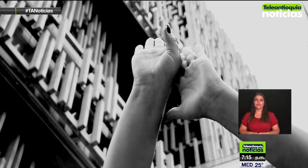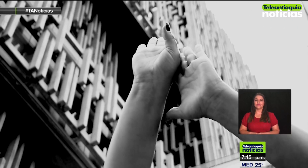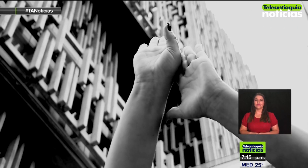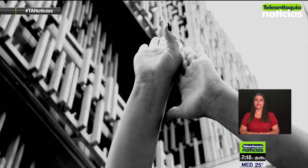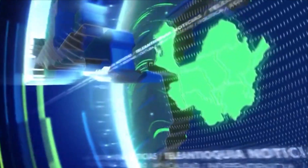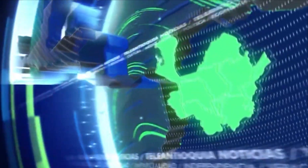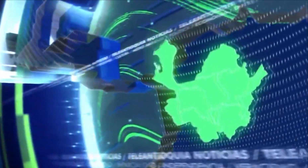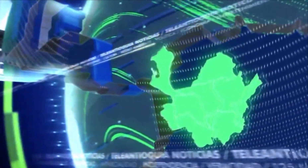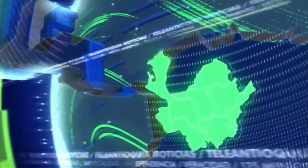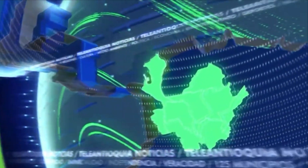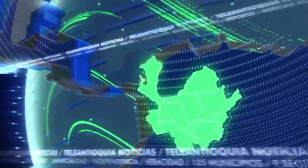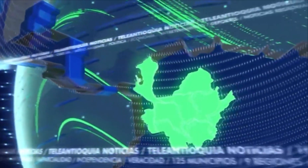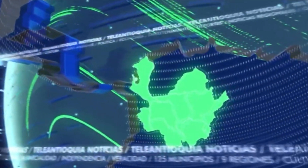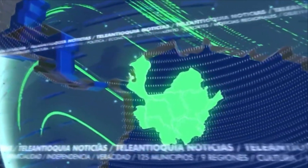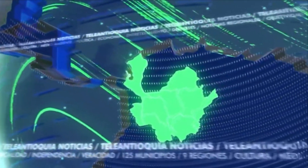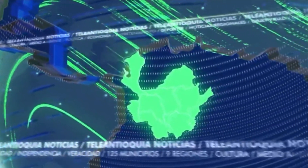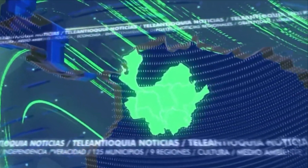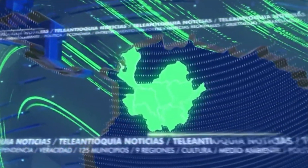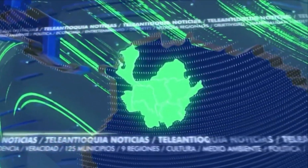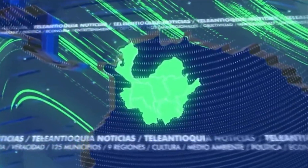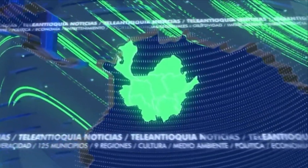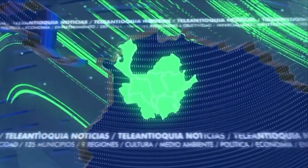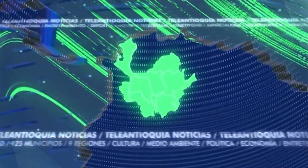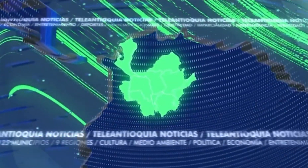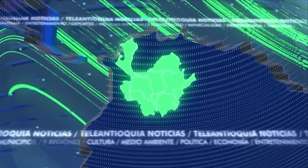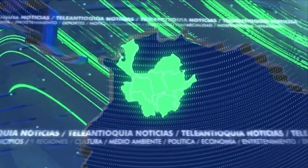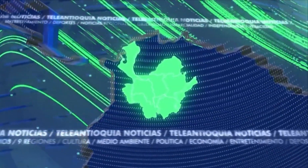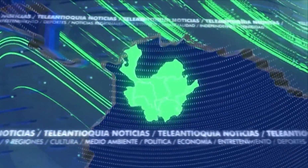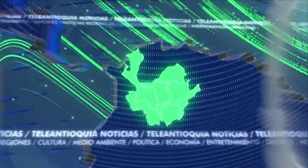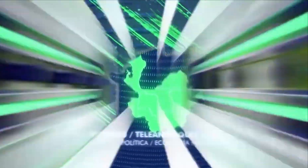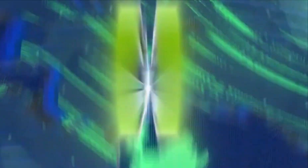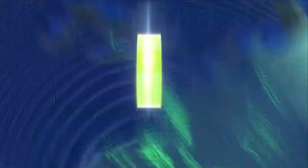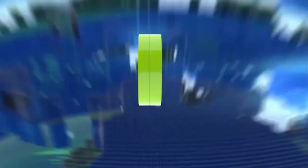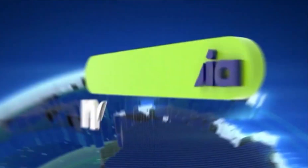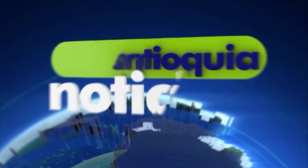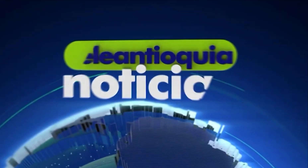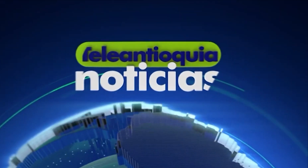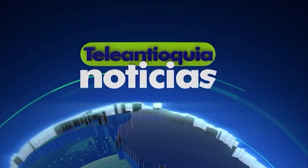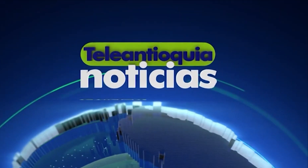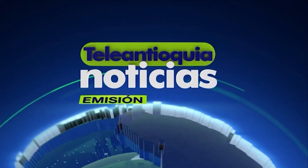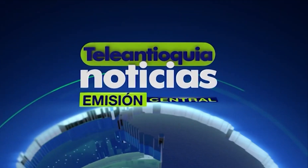La Secretaría de Inclusión Medellín